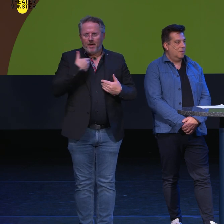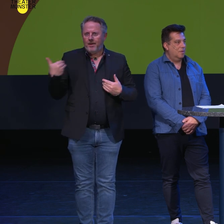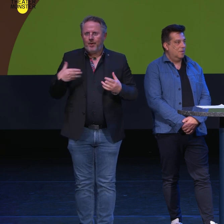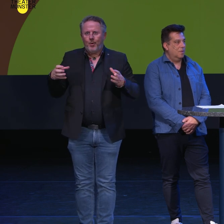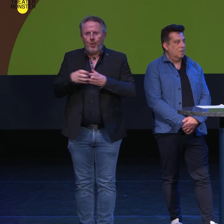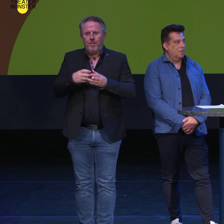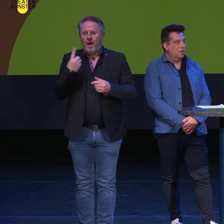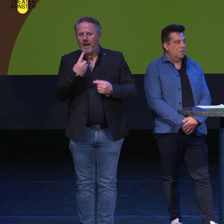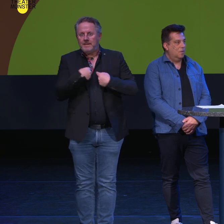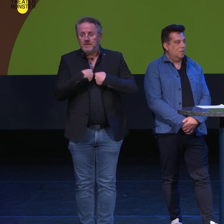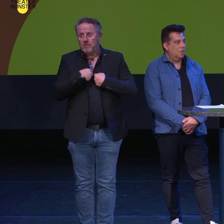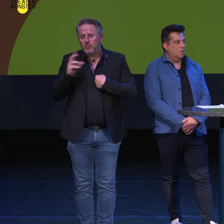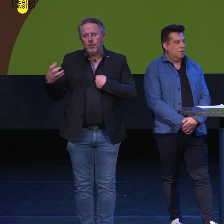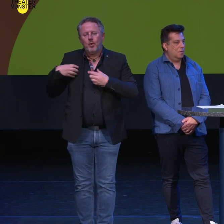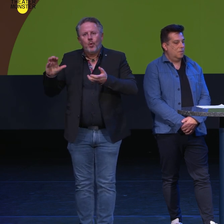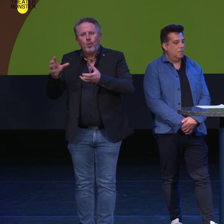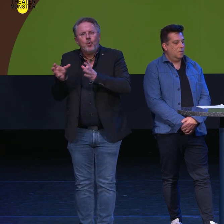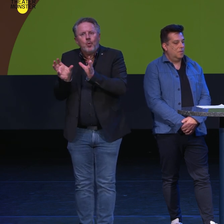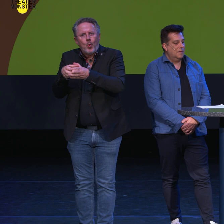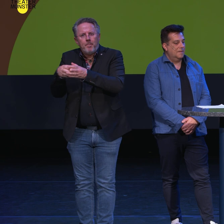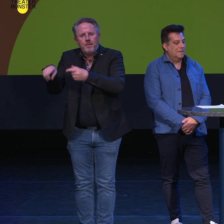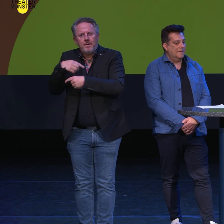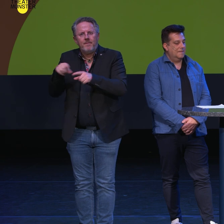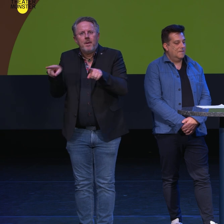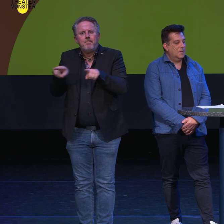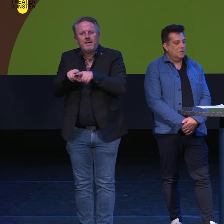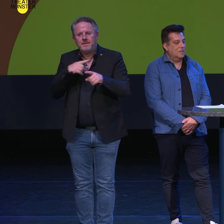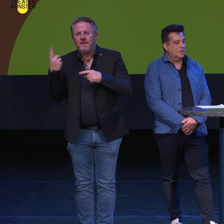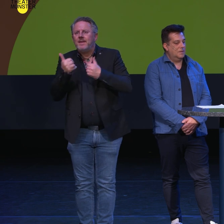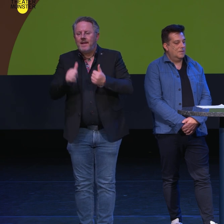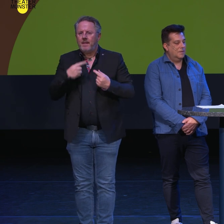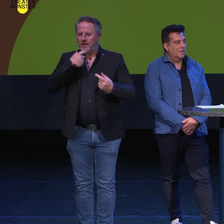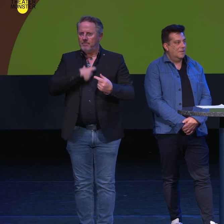nur einzeln, wie gehören wir zusammen und was kann uns verwandeln.